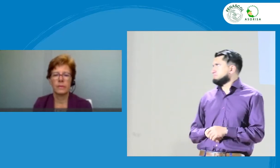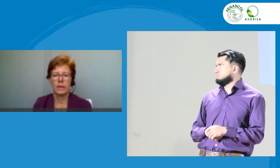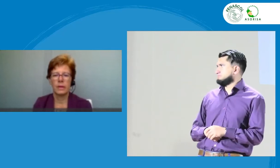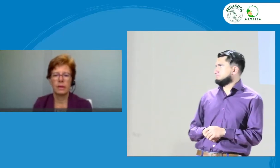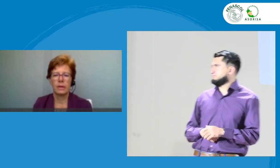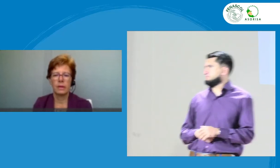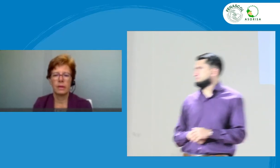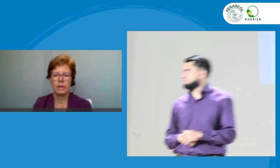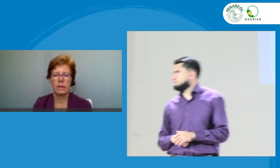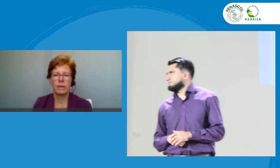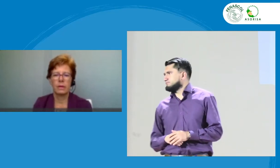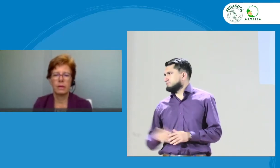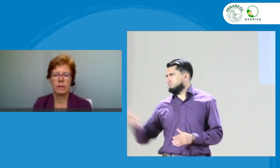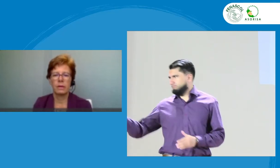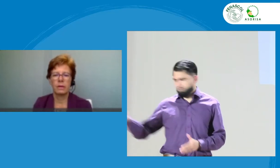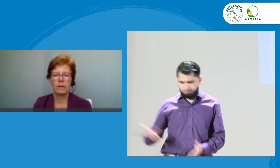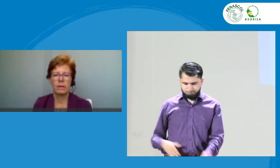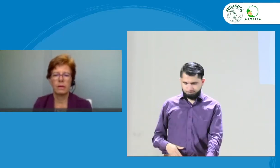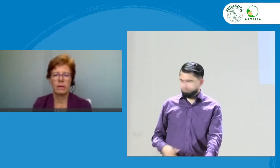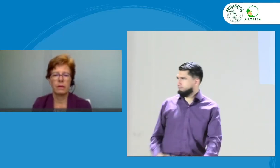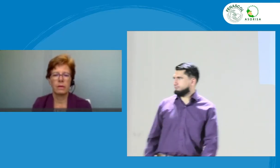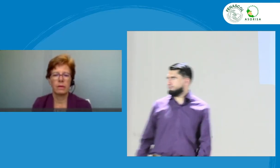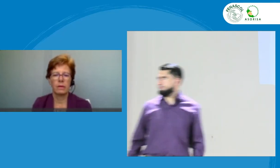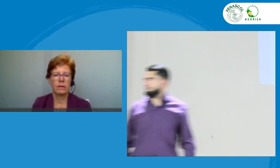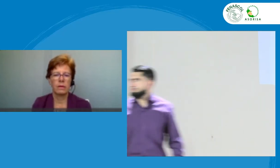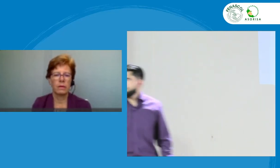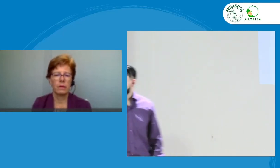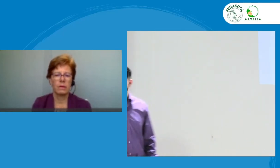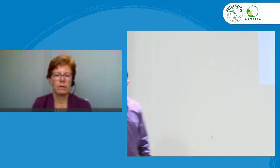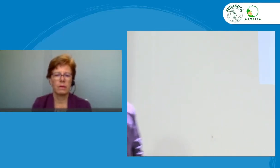en este momento en el auditorio a cargo de Andrés Suárez.